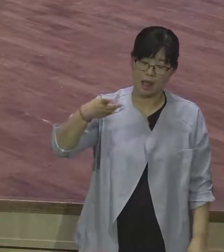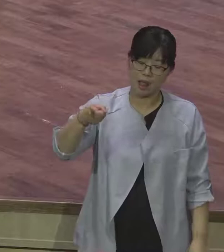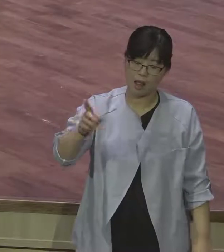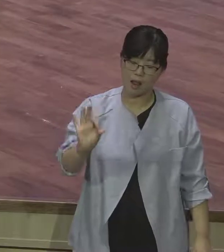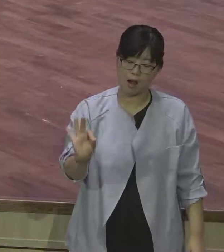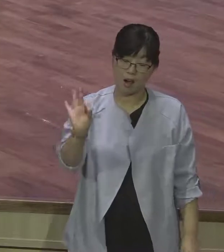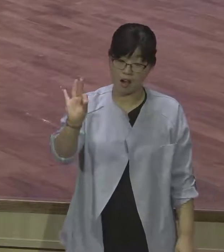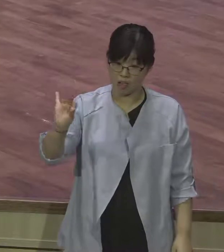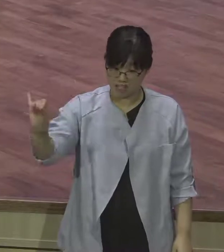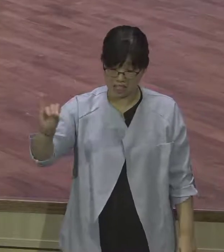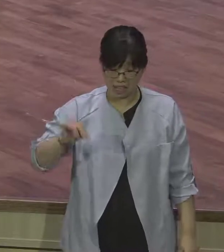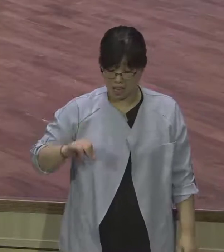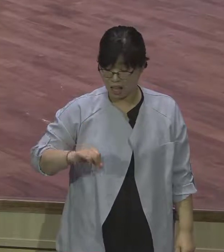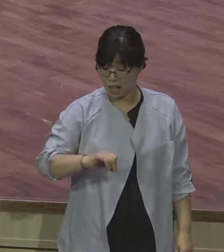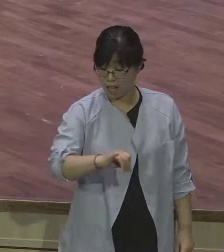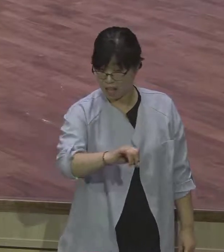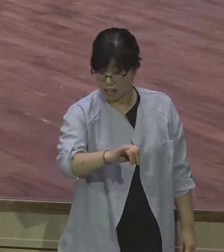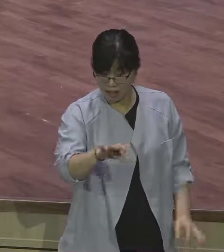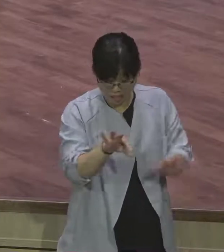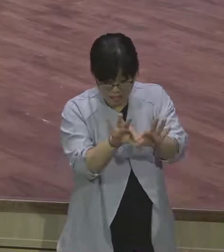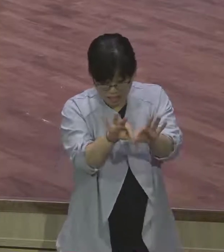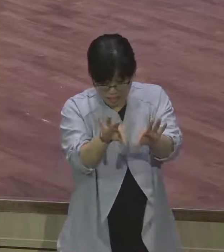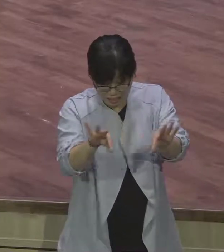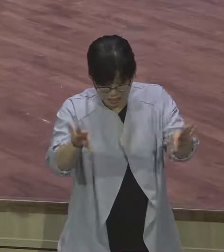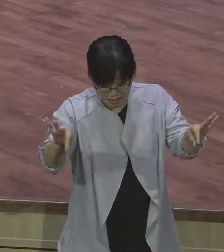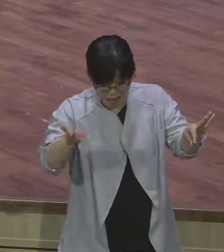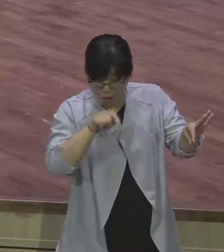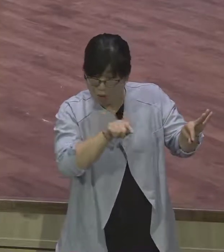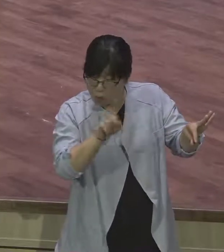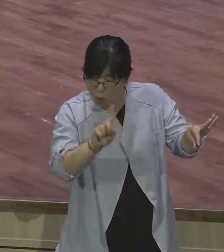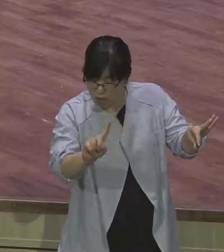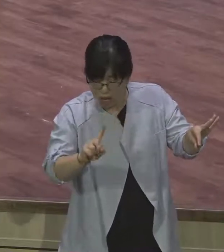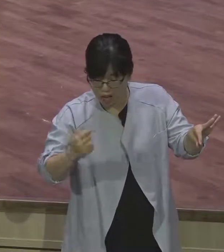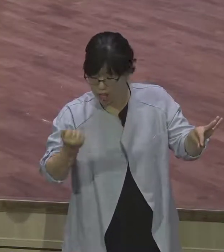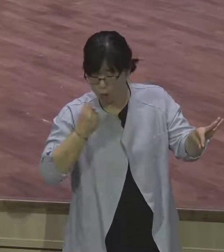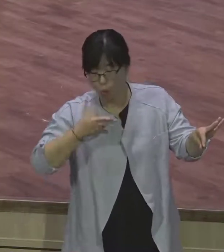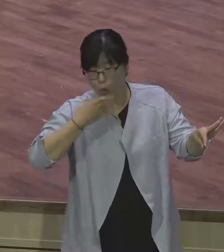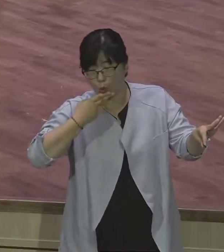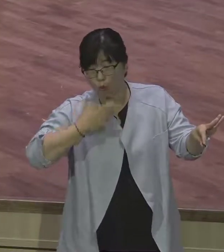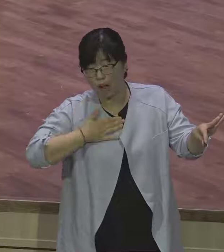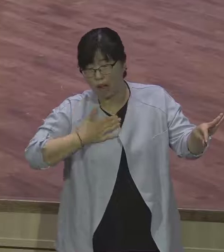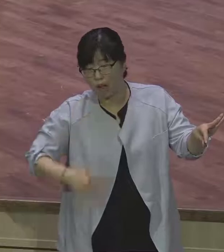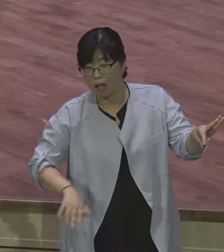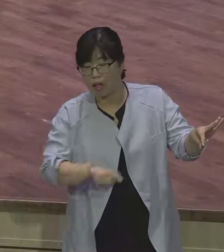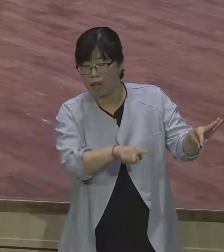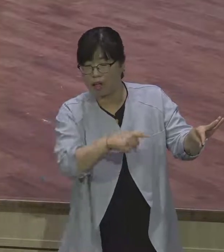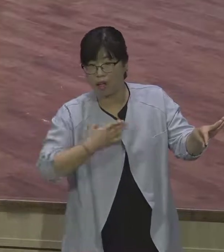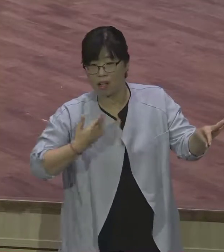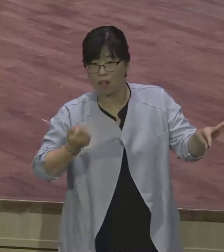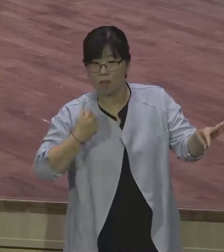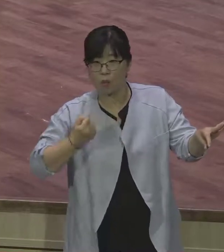거예요. 무기력하고 연약하고 보자 끝없는 인간의 모습. 이걸 지렁이로 표현한 겁니다.